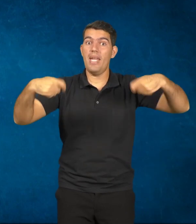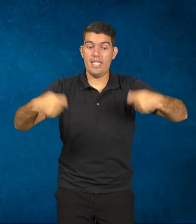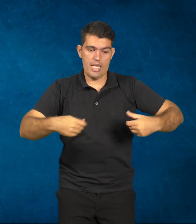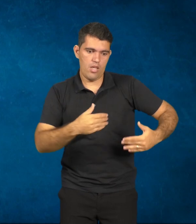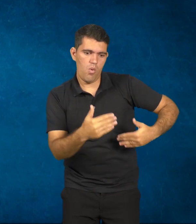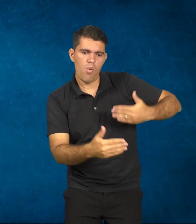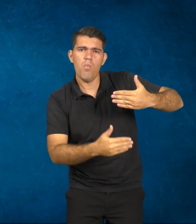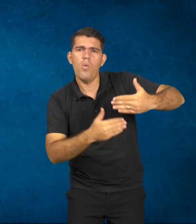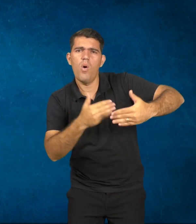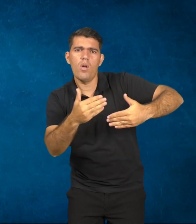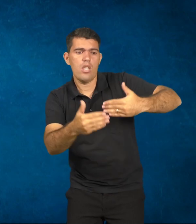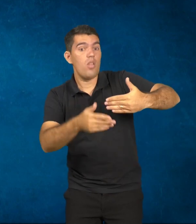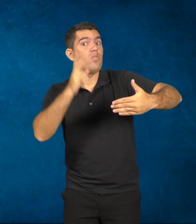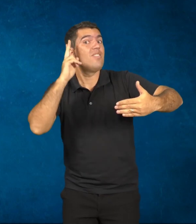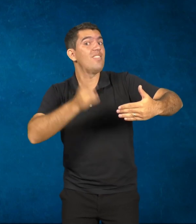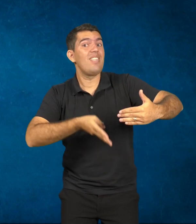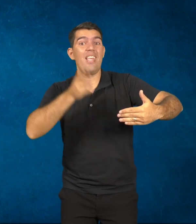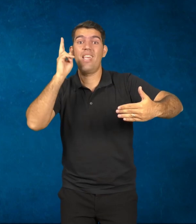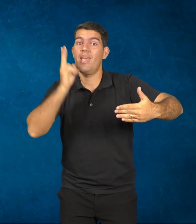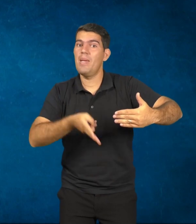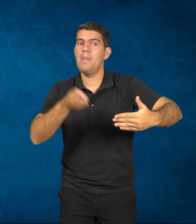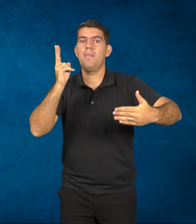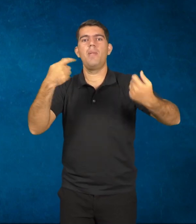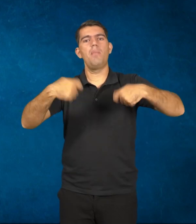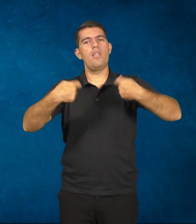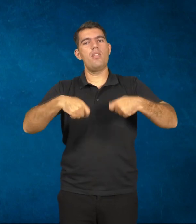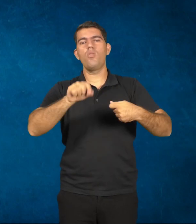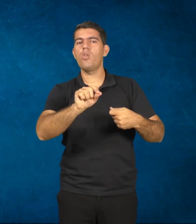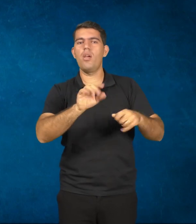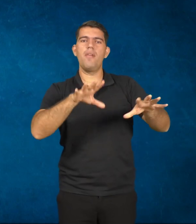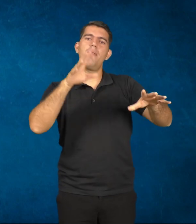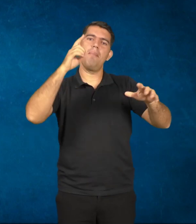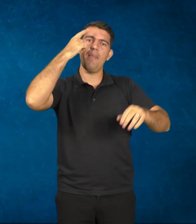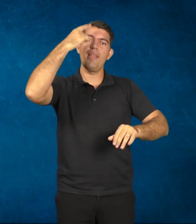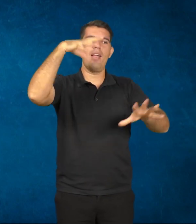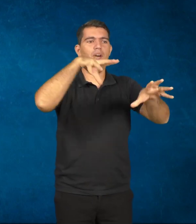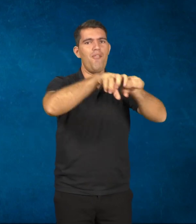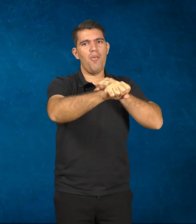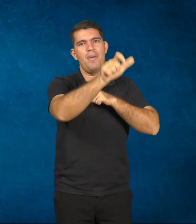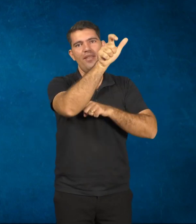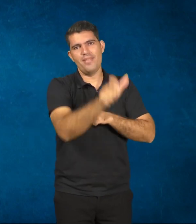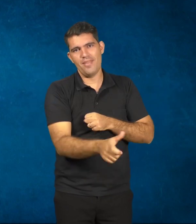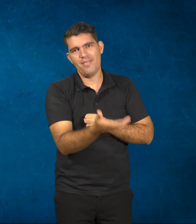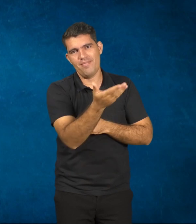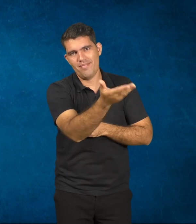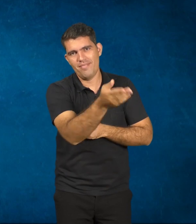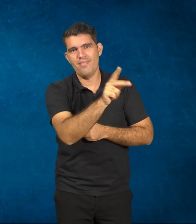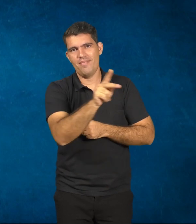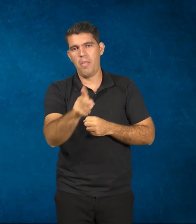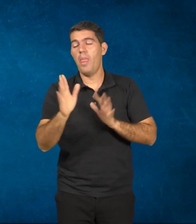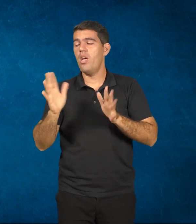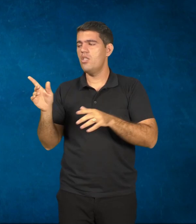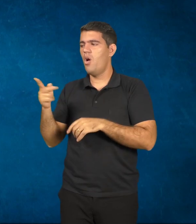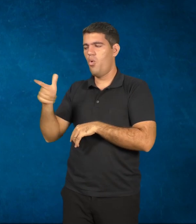desde sempre, a gente precisa pensar essa formação, como foi dito já aqui pelo professor, em diferentes